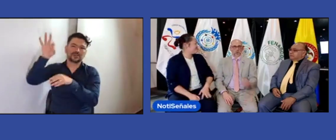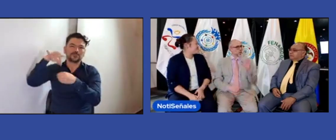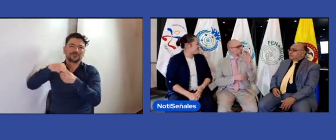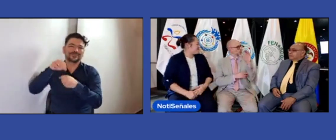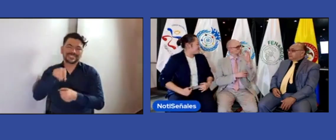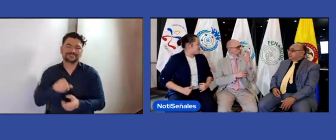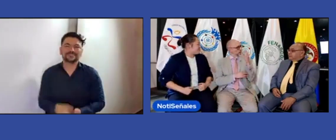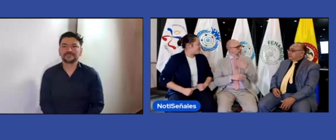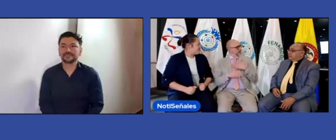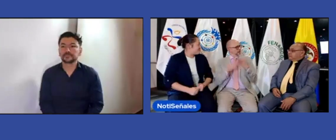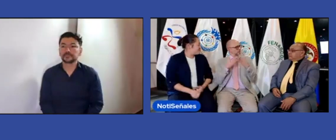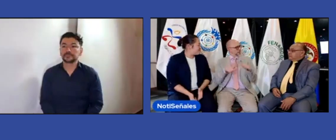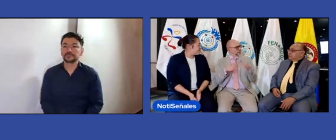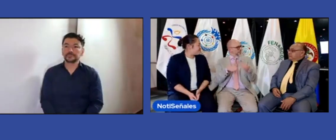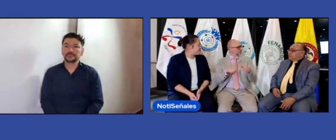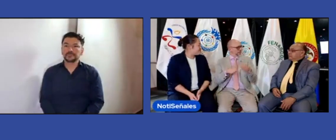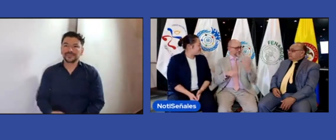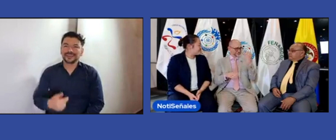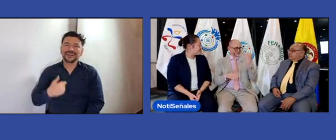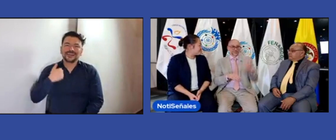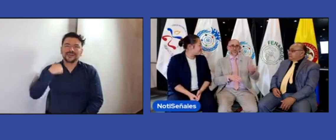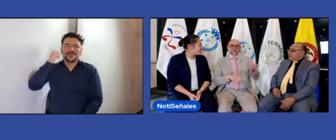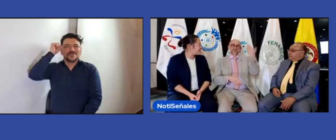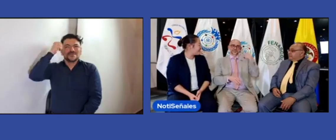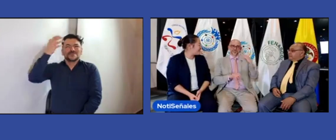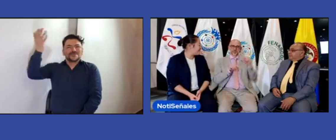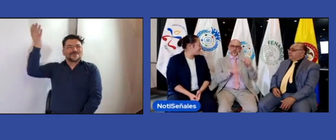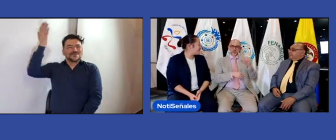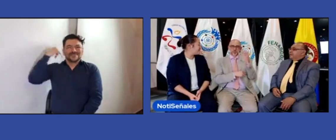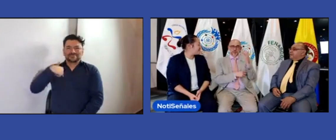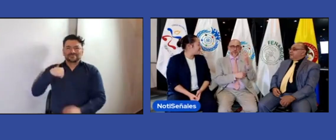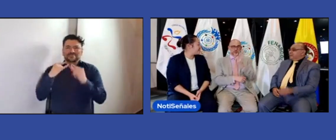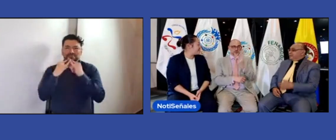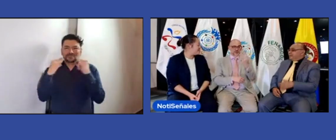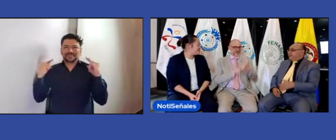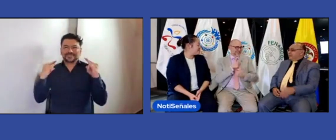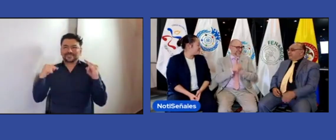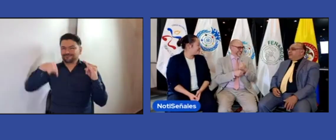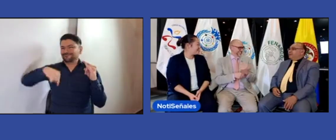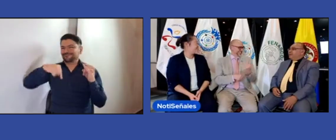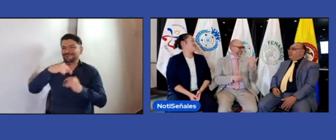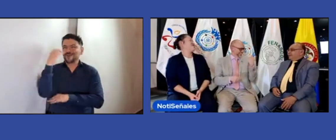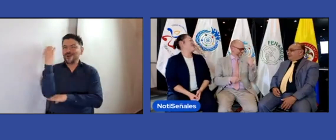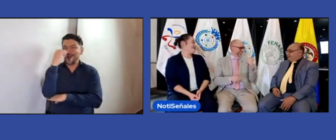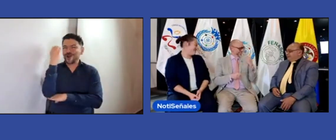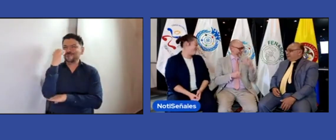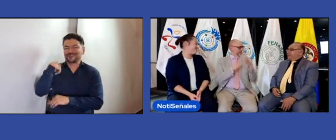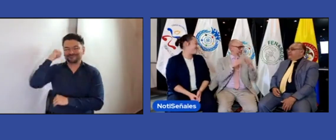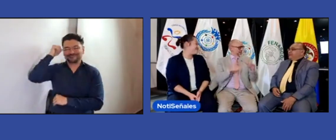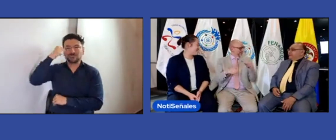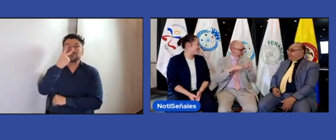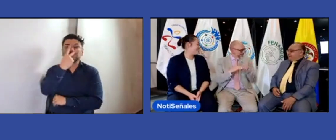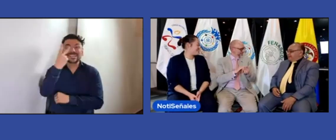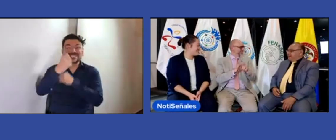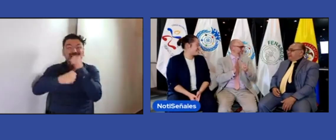también en el Congreso Mundial de Sordos. Es que de hecho yo me acuerdo que de Colombia también se tuvo el campamento, ¿no?